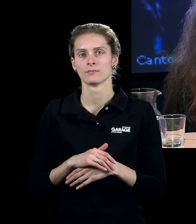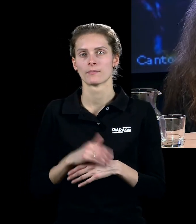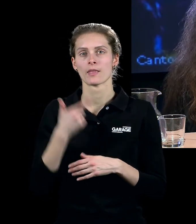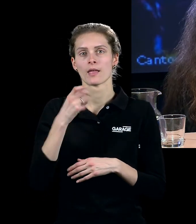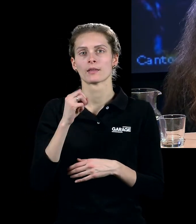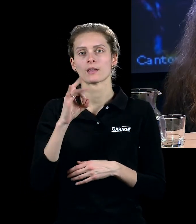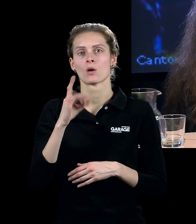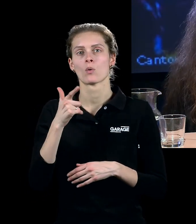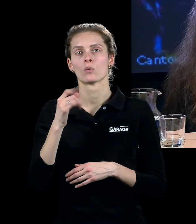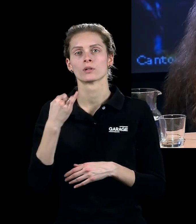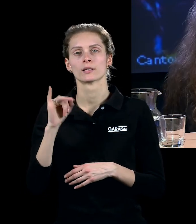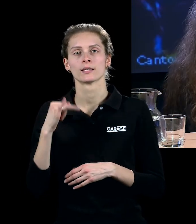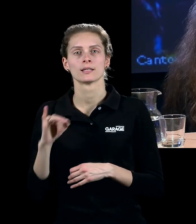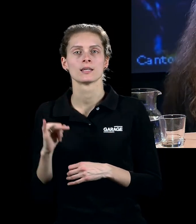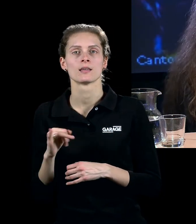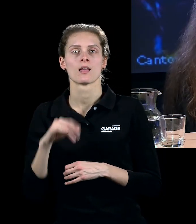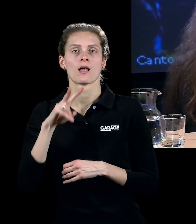Георгием или Диоржем Кеписом,